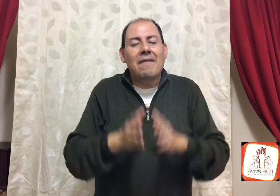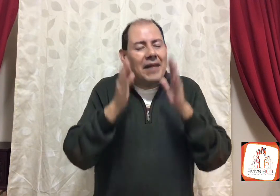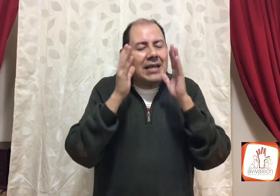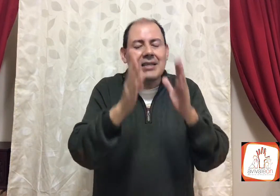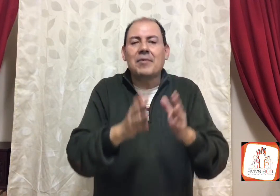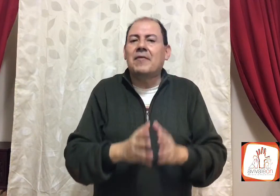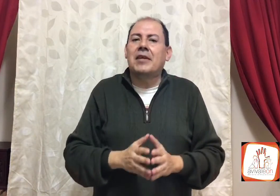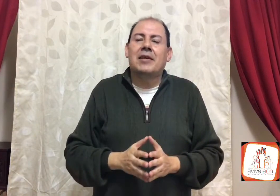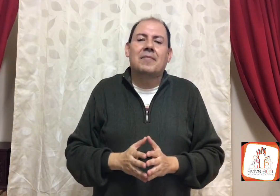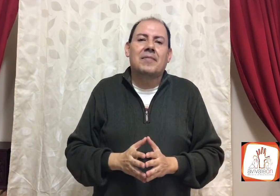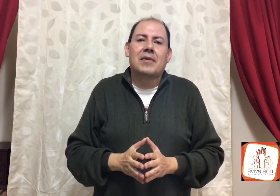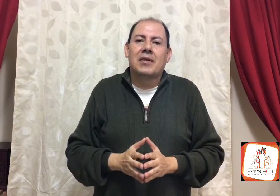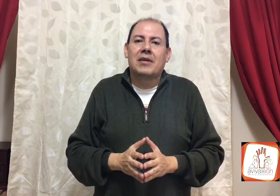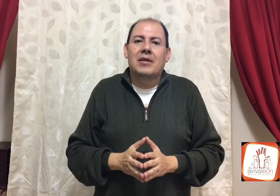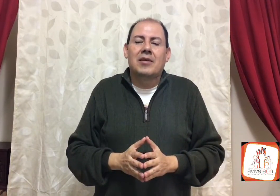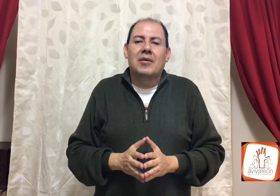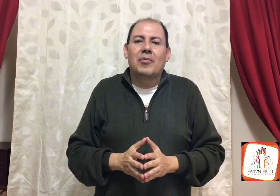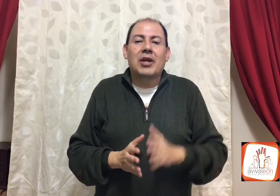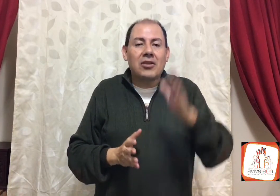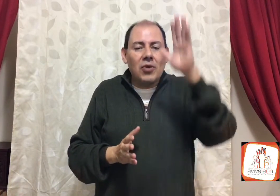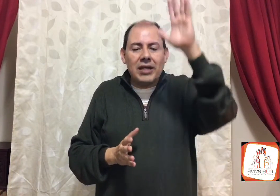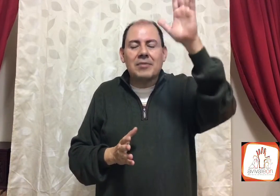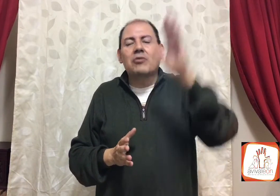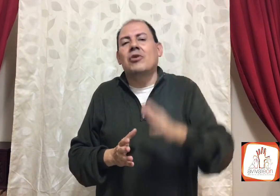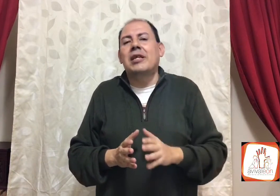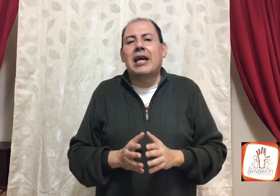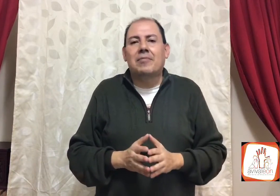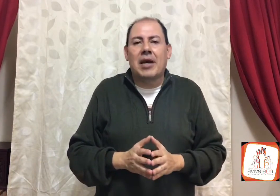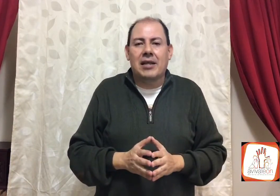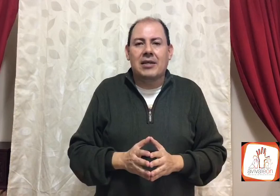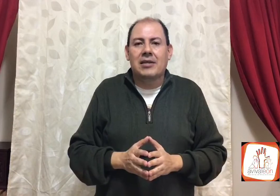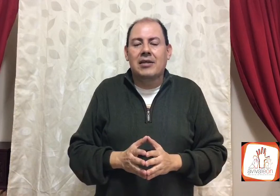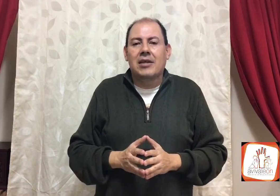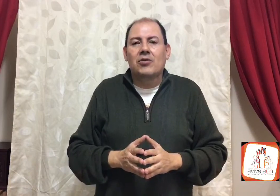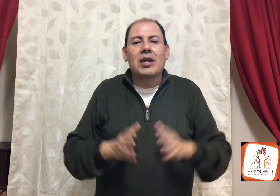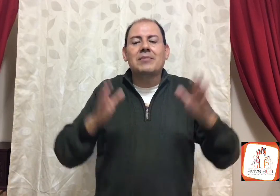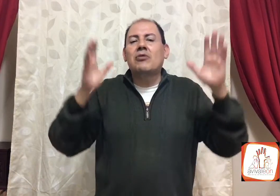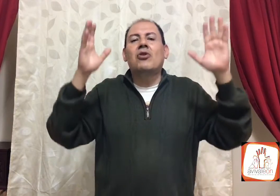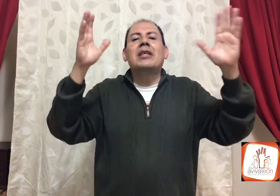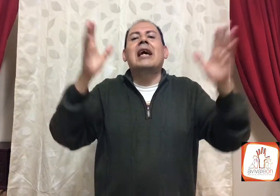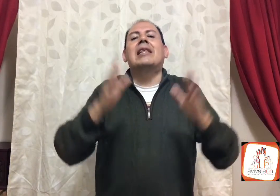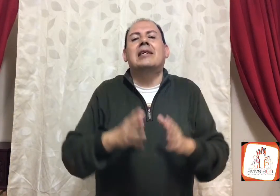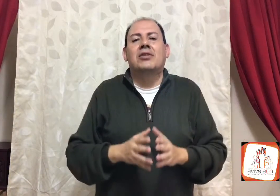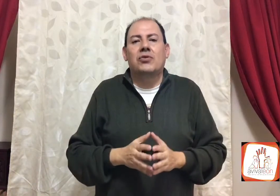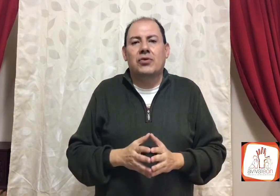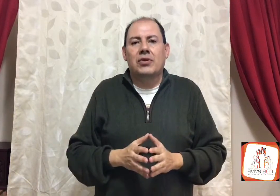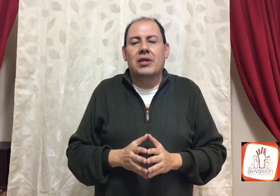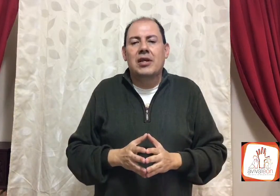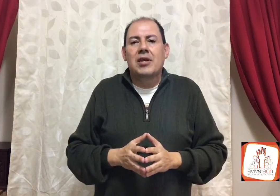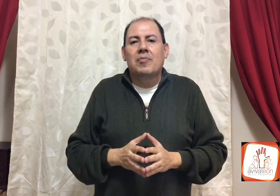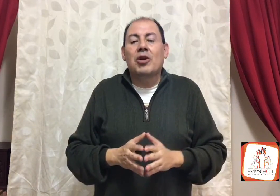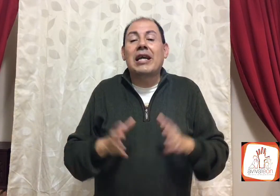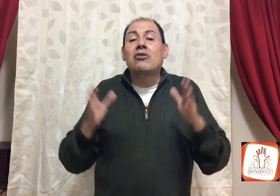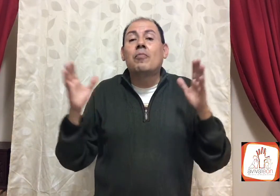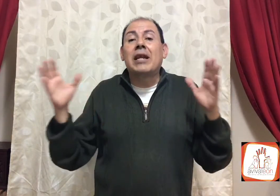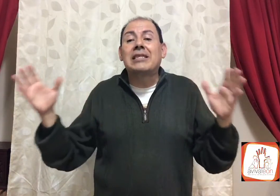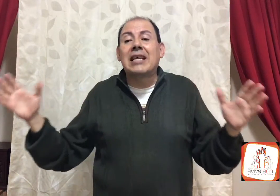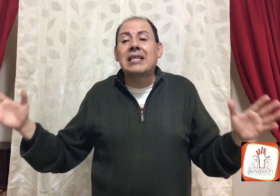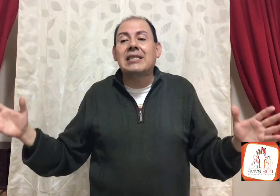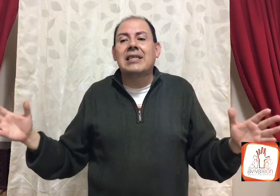abraza mi vida, porque tú eres, mi autoridad, Padre, tú eres, mi autoridad, Jesús, porque en tu presencia,